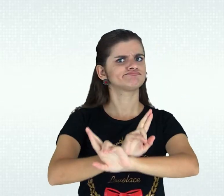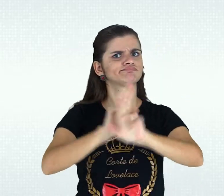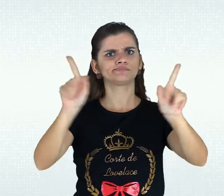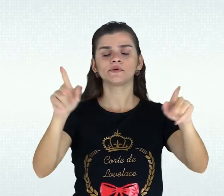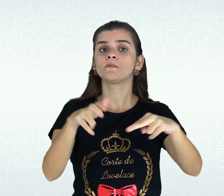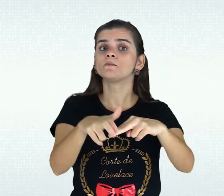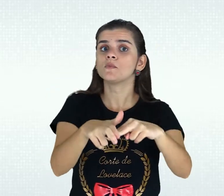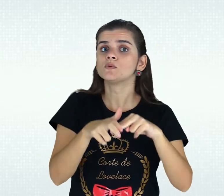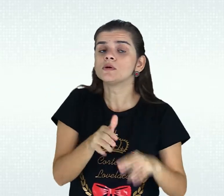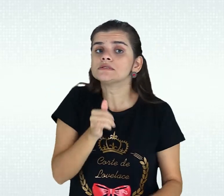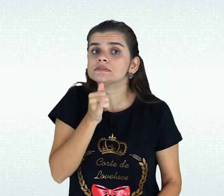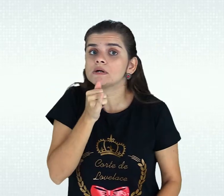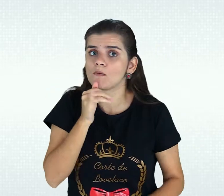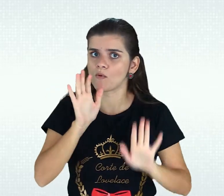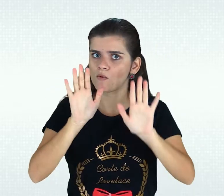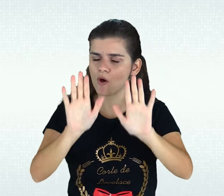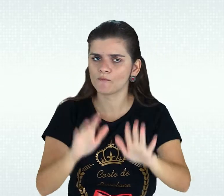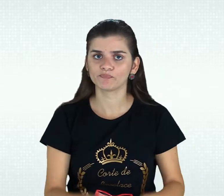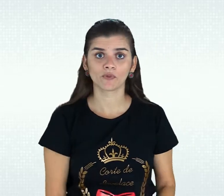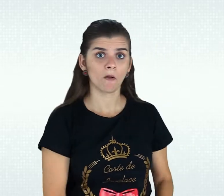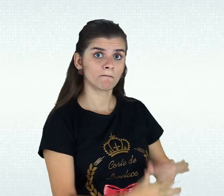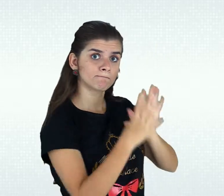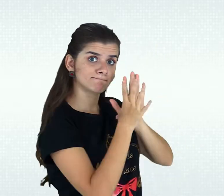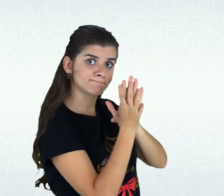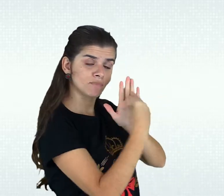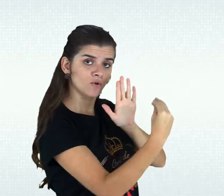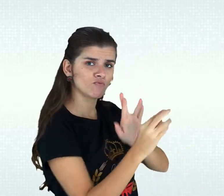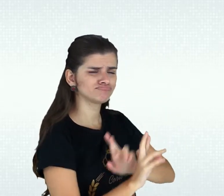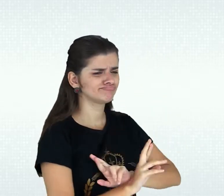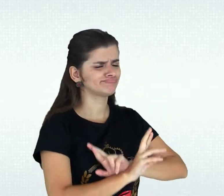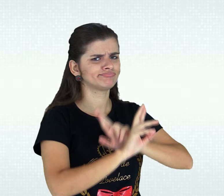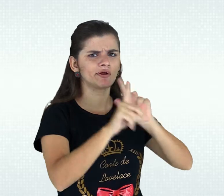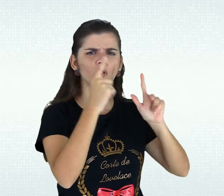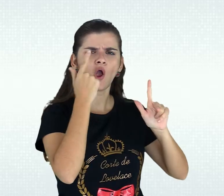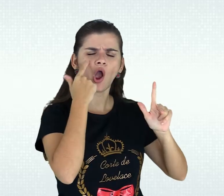funcionamento de vários programas utilizando o site do Python Tutor.